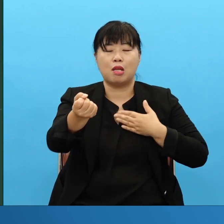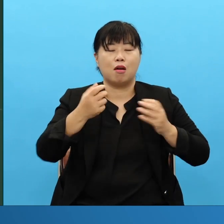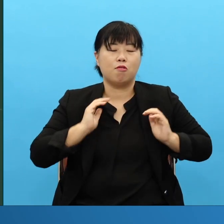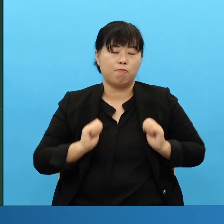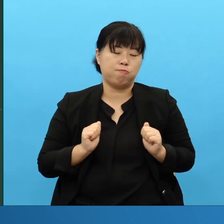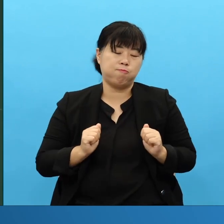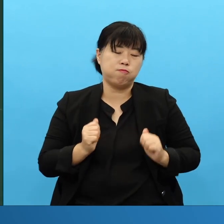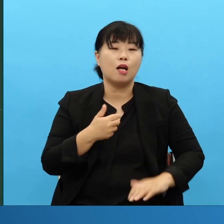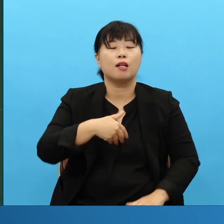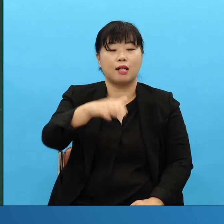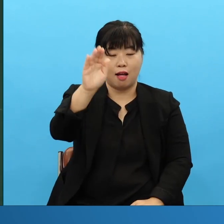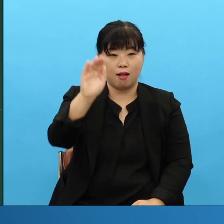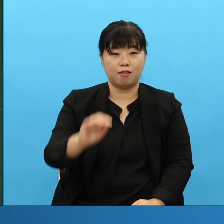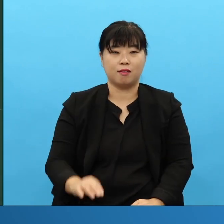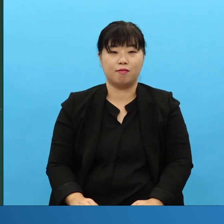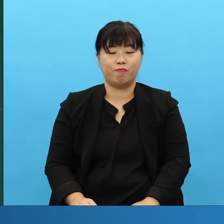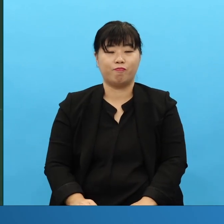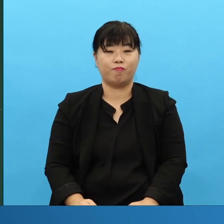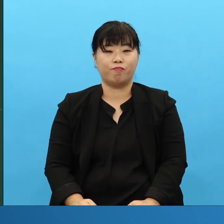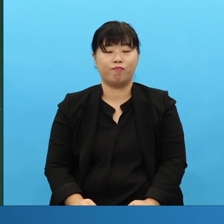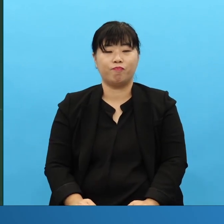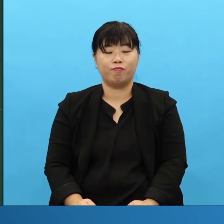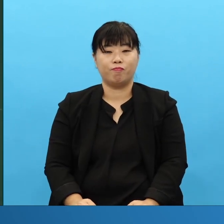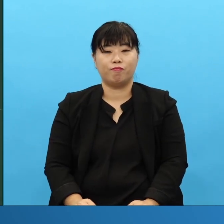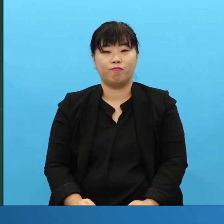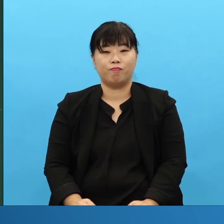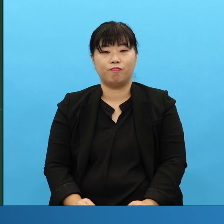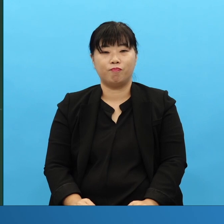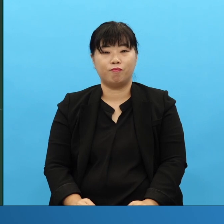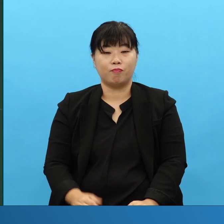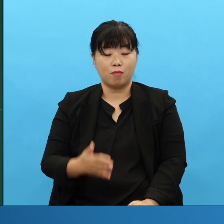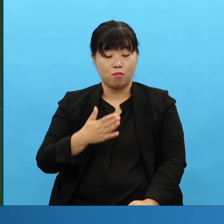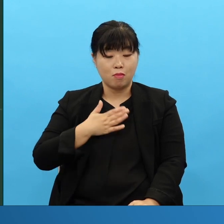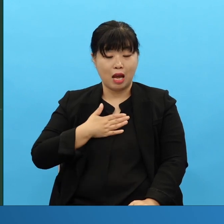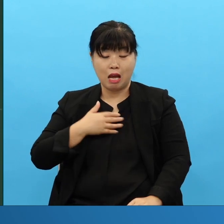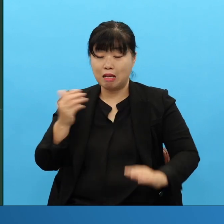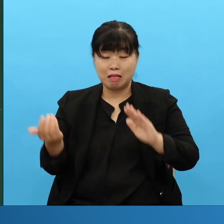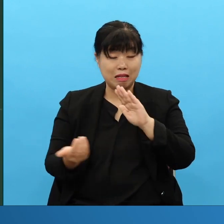것도 아니고 얻은 것도 아닙니다